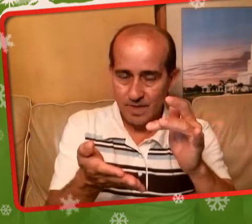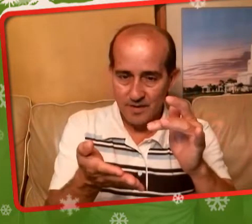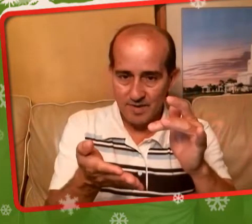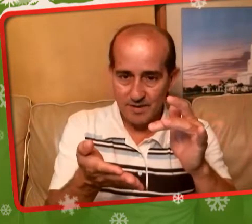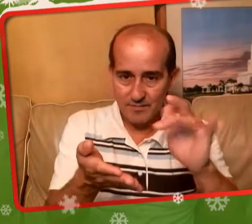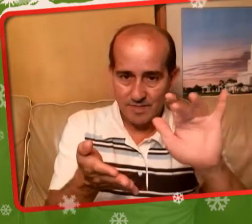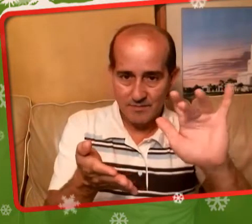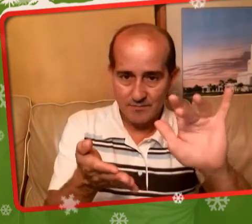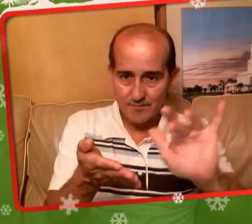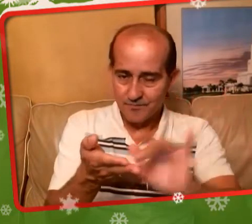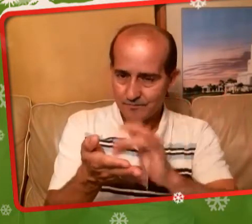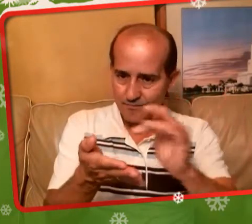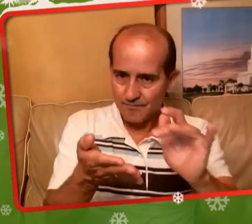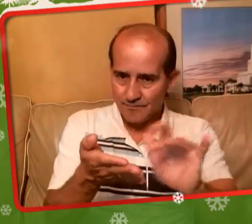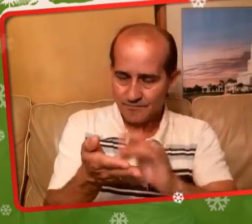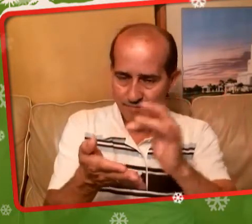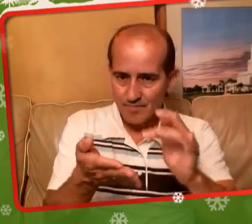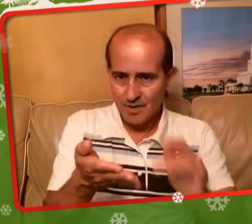iPad.